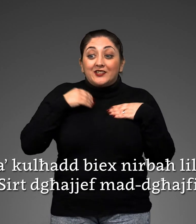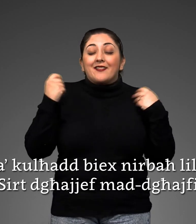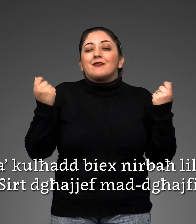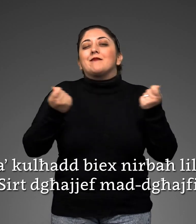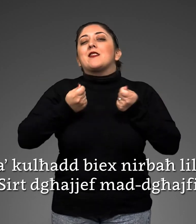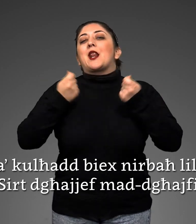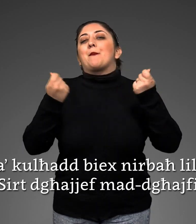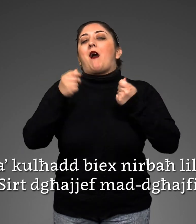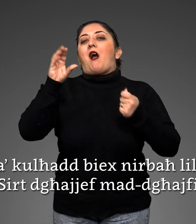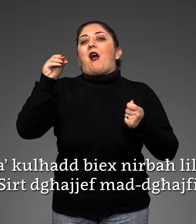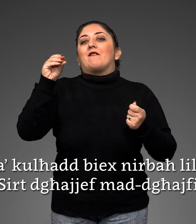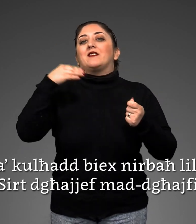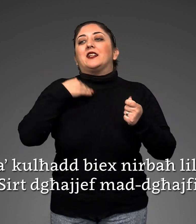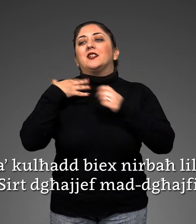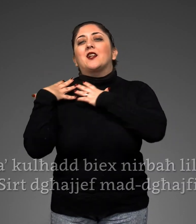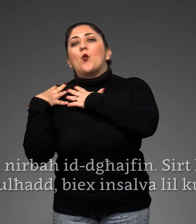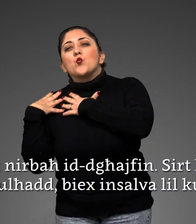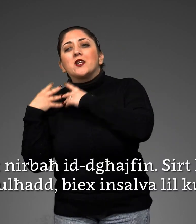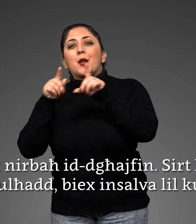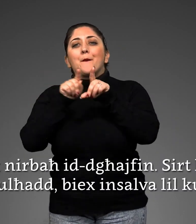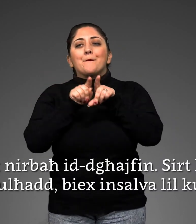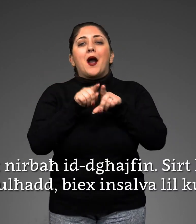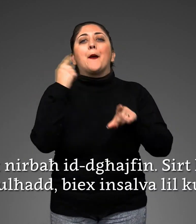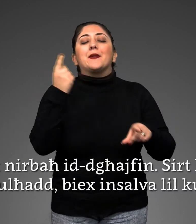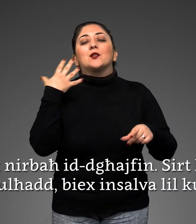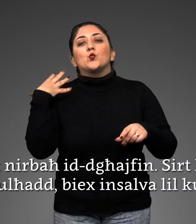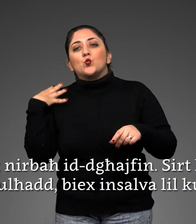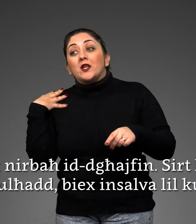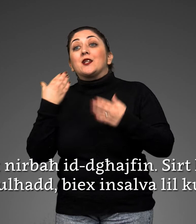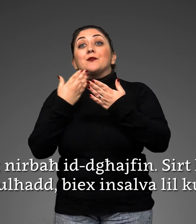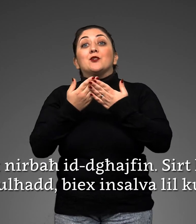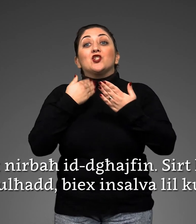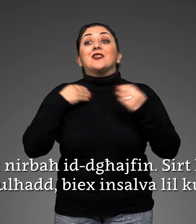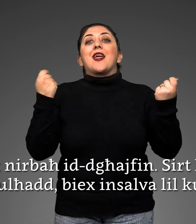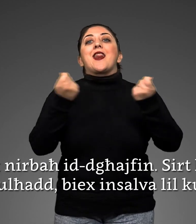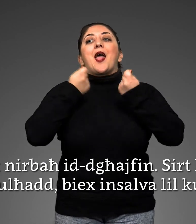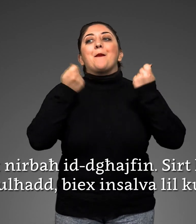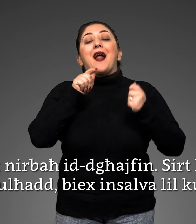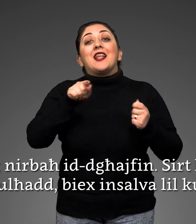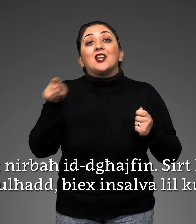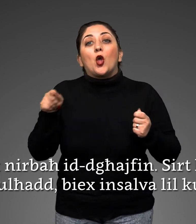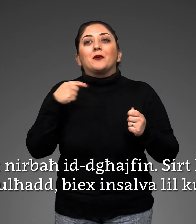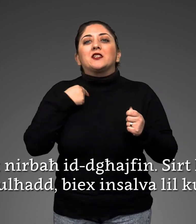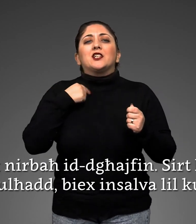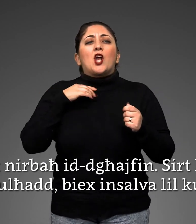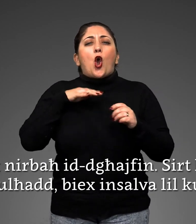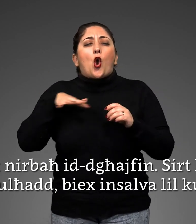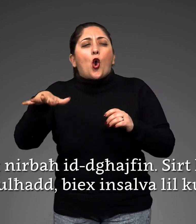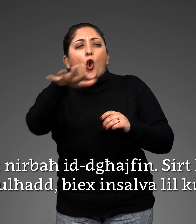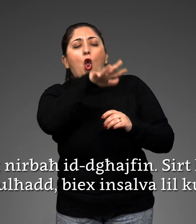Sirt dajef maddajfin. biex nirbah iddajfin. Sirt kolla x-makul ħatt. Biex nsalva